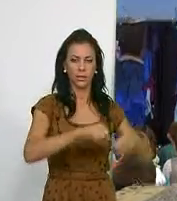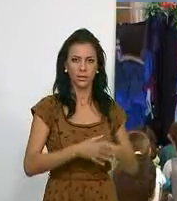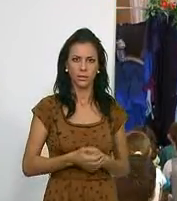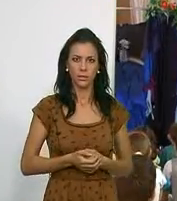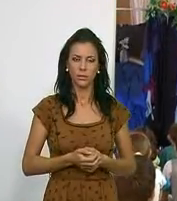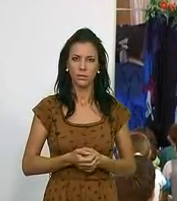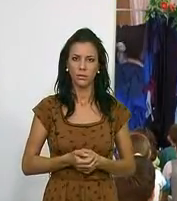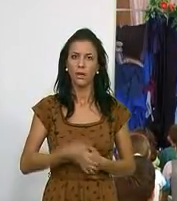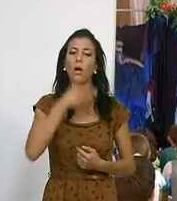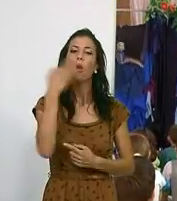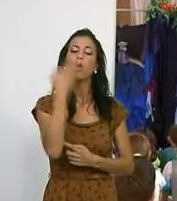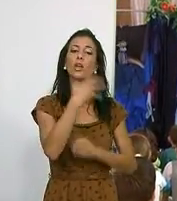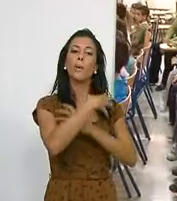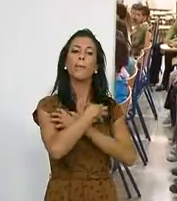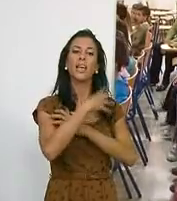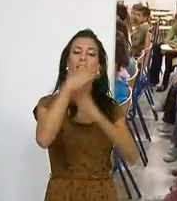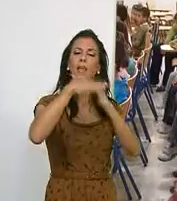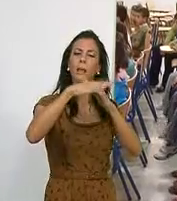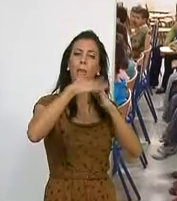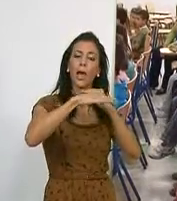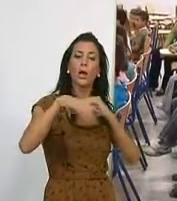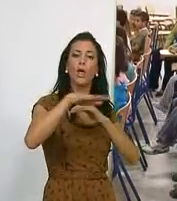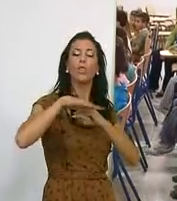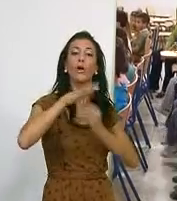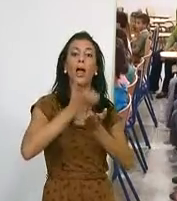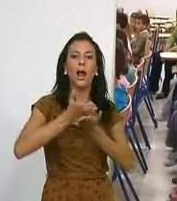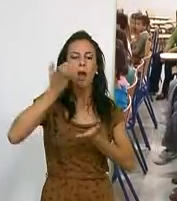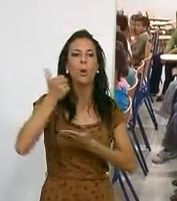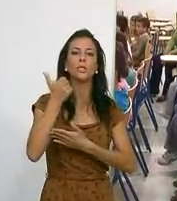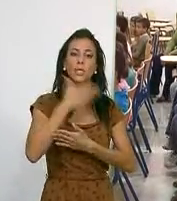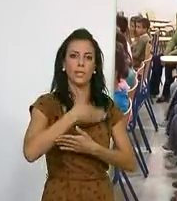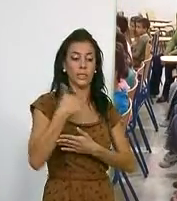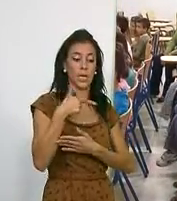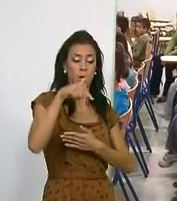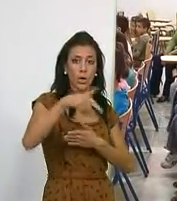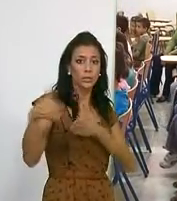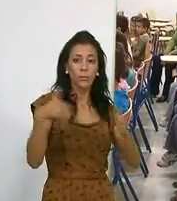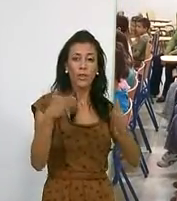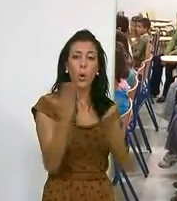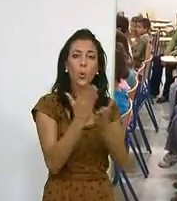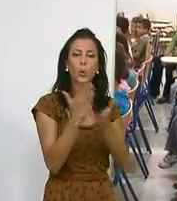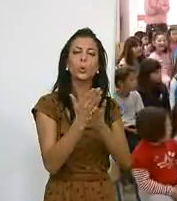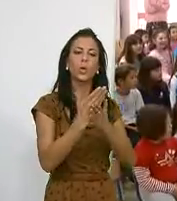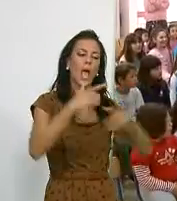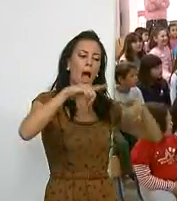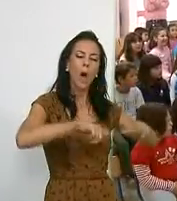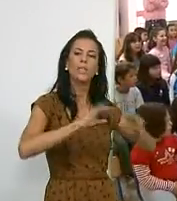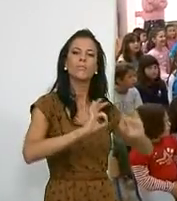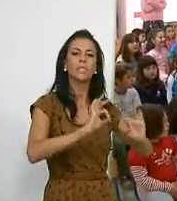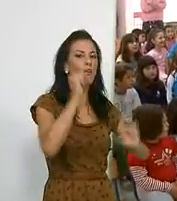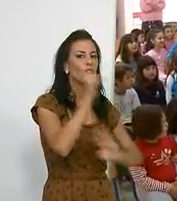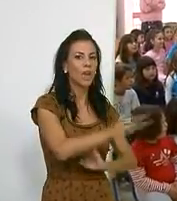El Colegio Virgen del Mar de Calaonda va a disponer para el presente curso de un aulay